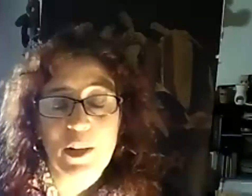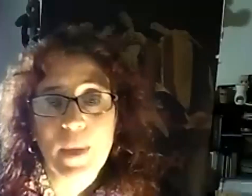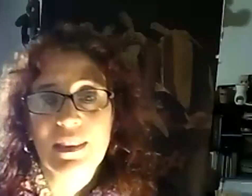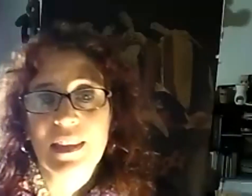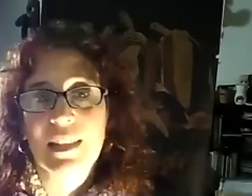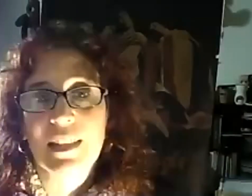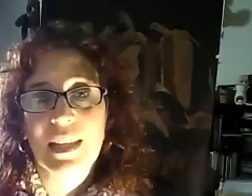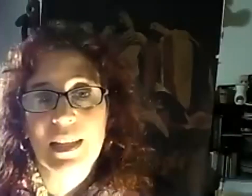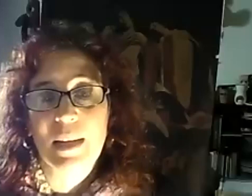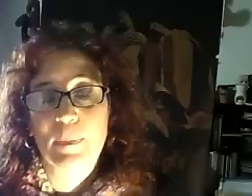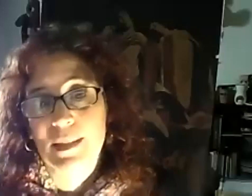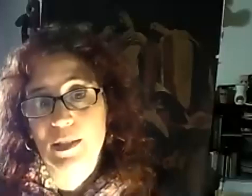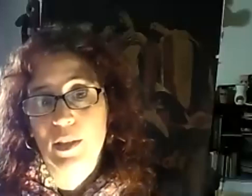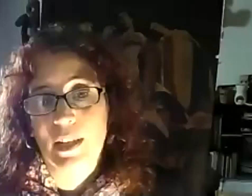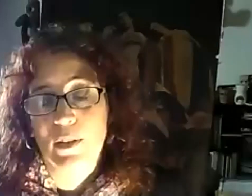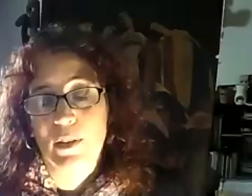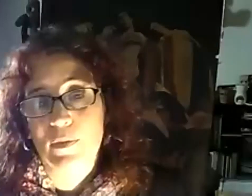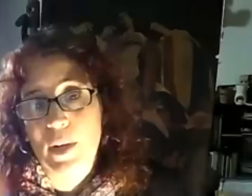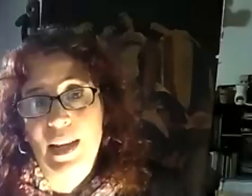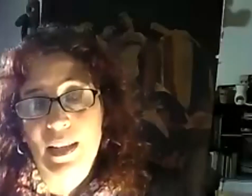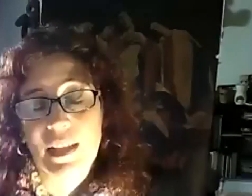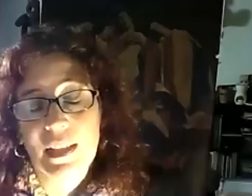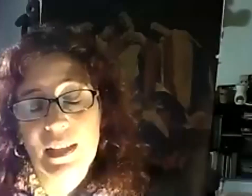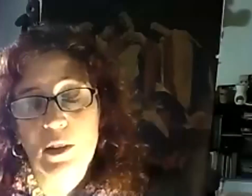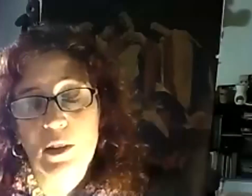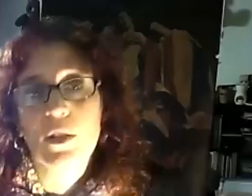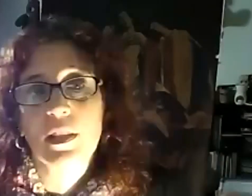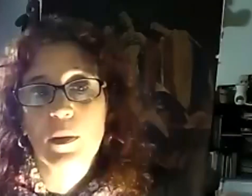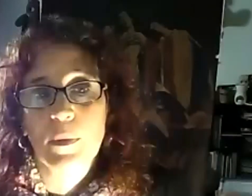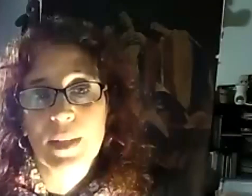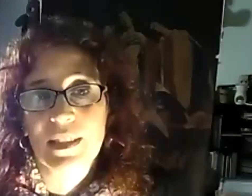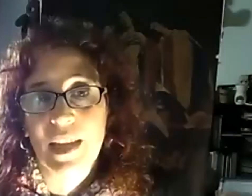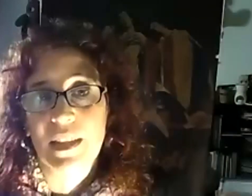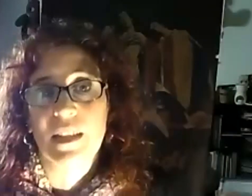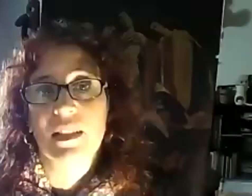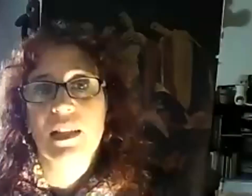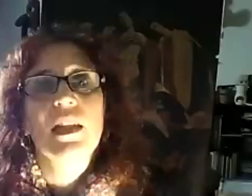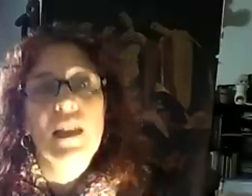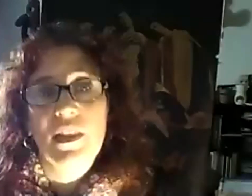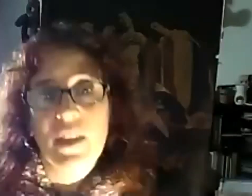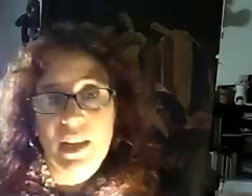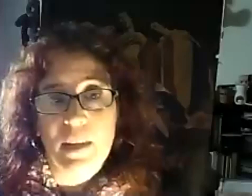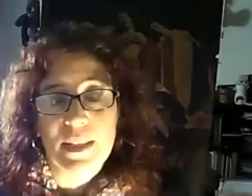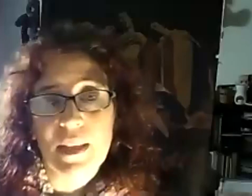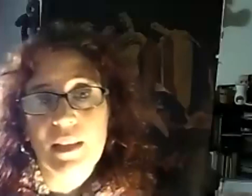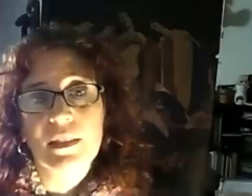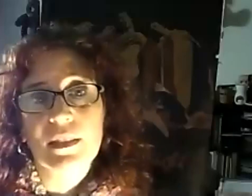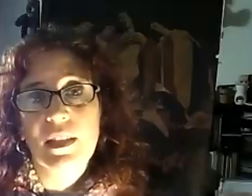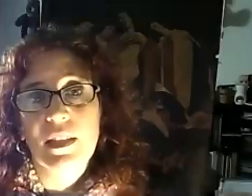90 en el espacio de lo que fue la Comisión Interuniversitaria de Discapacidad y de Derechos